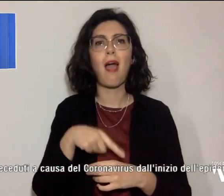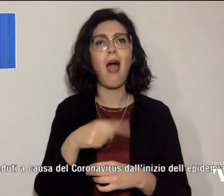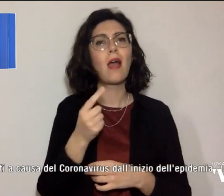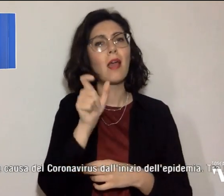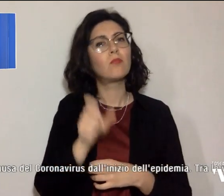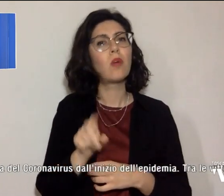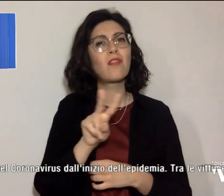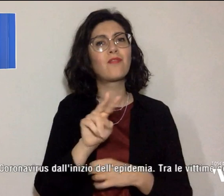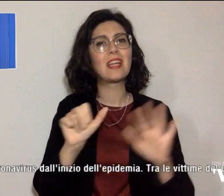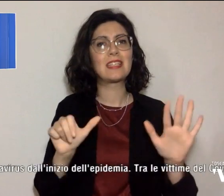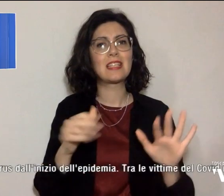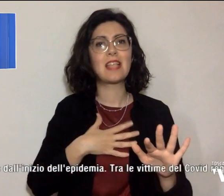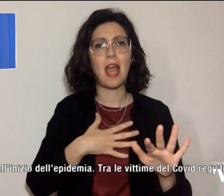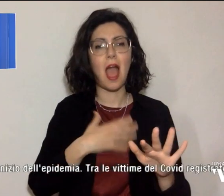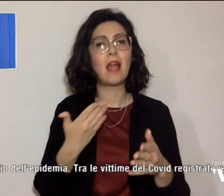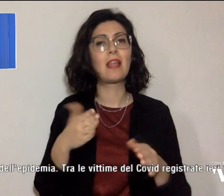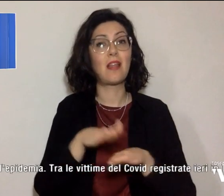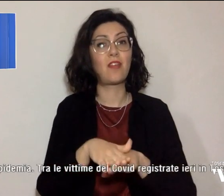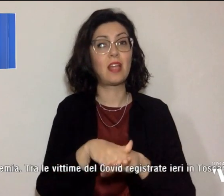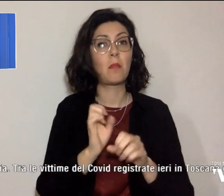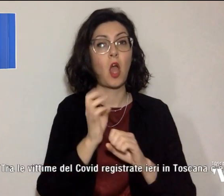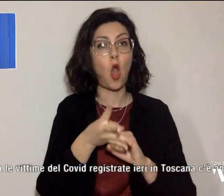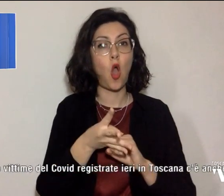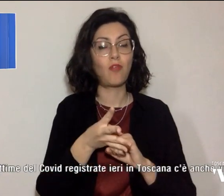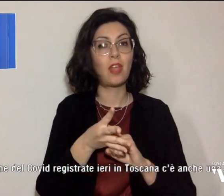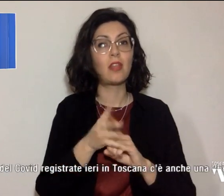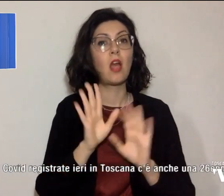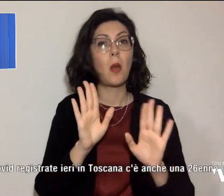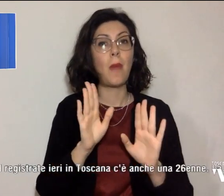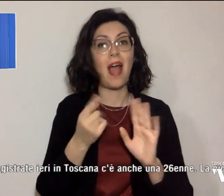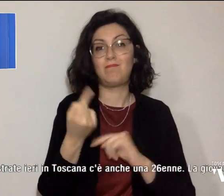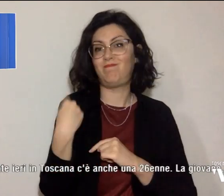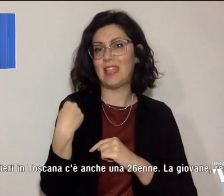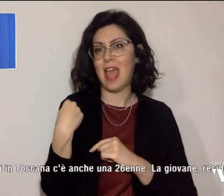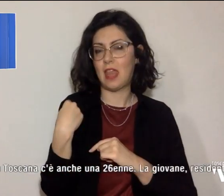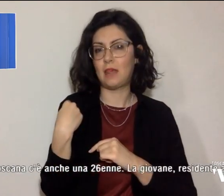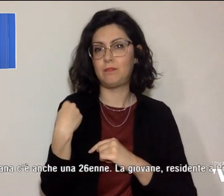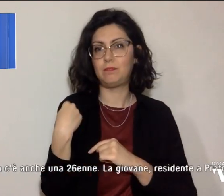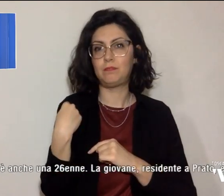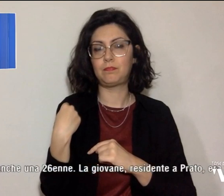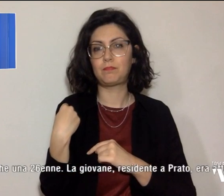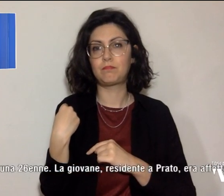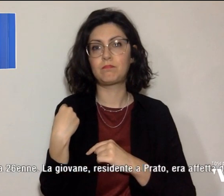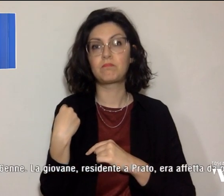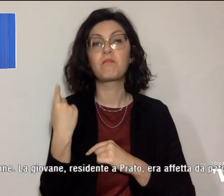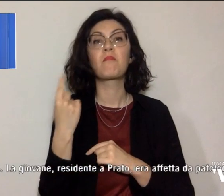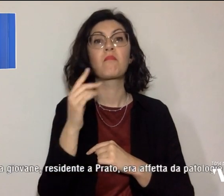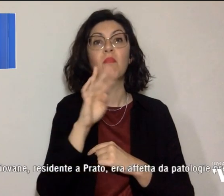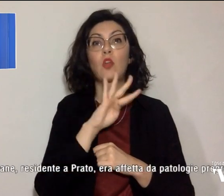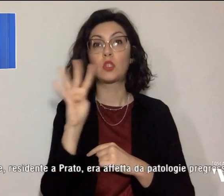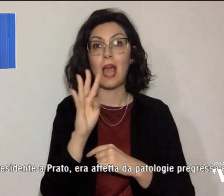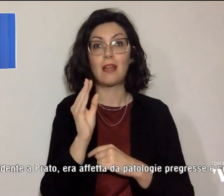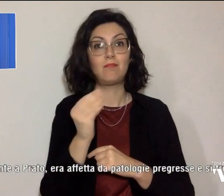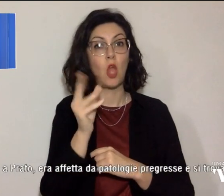le vittime del Covid, registrate però nella giornata di ieri. In Toscana la giovane